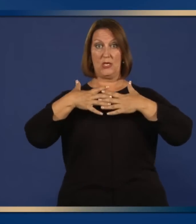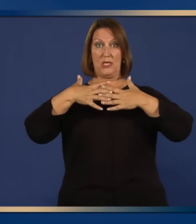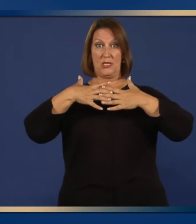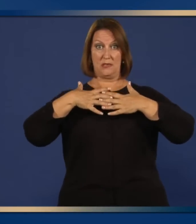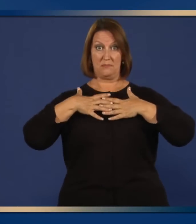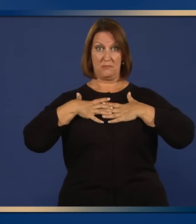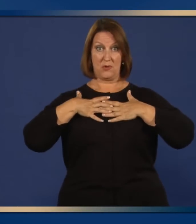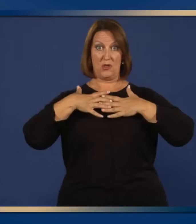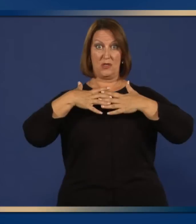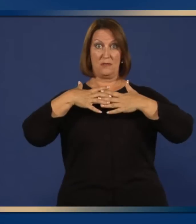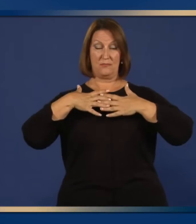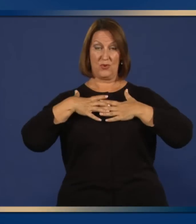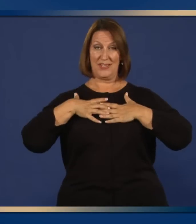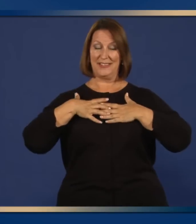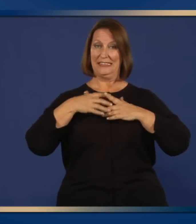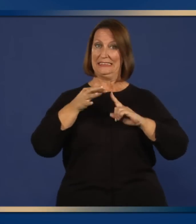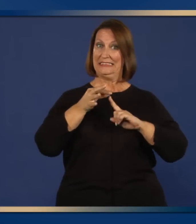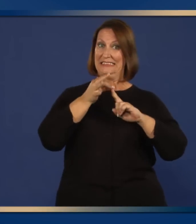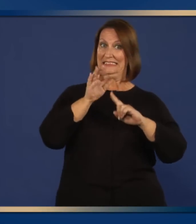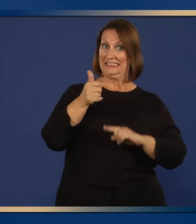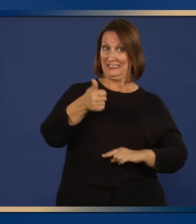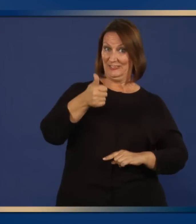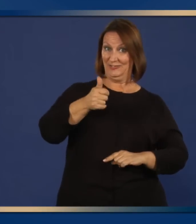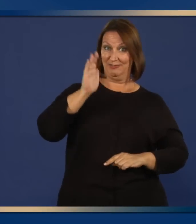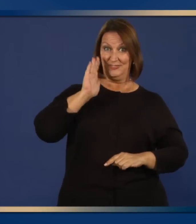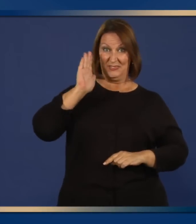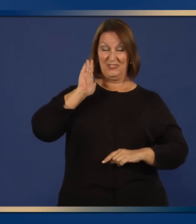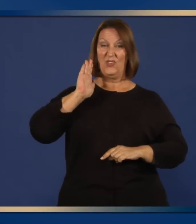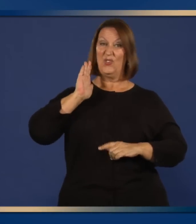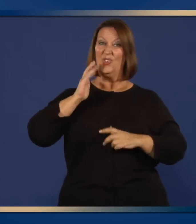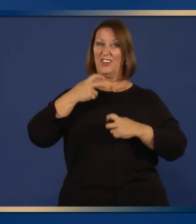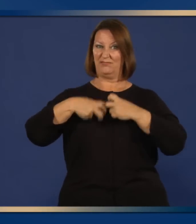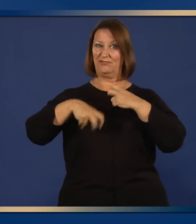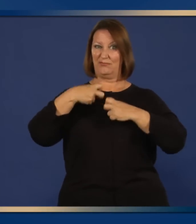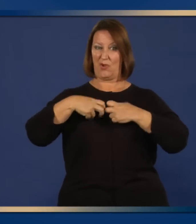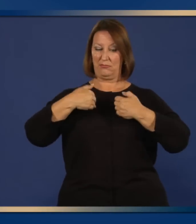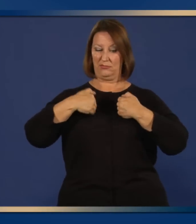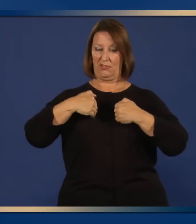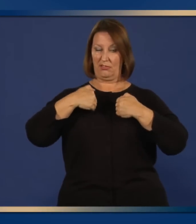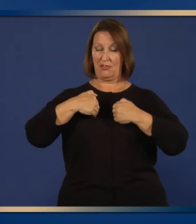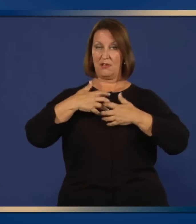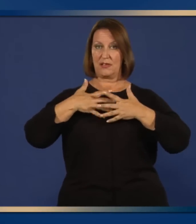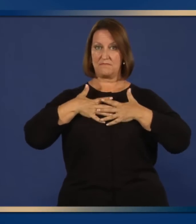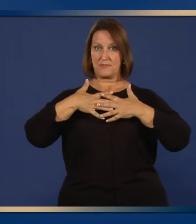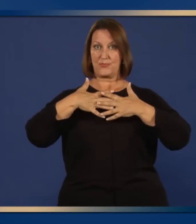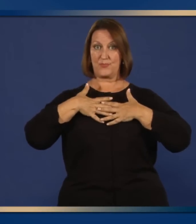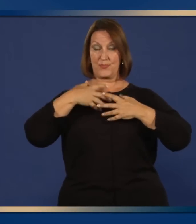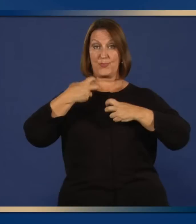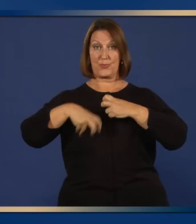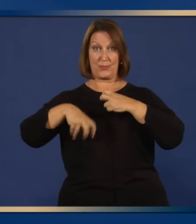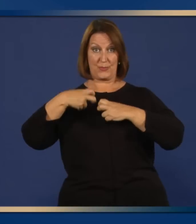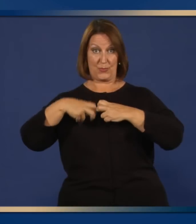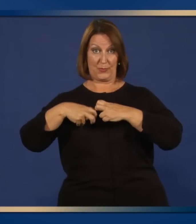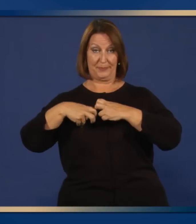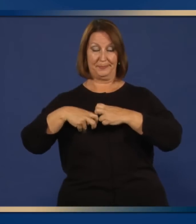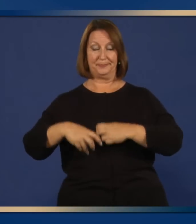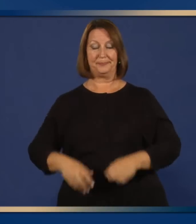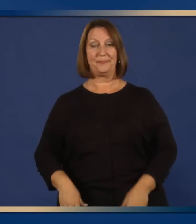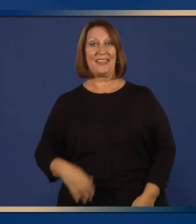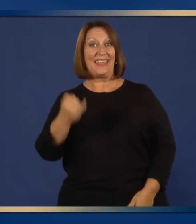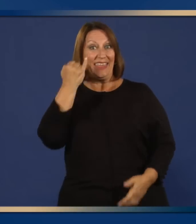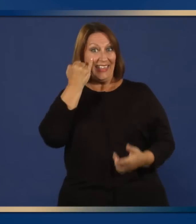antecedentes de problemas respiratorios subyacentes. Si los pacientes tienen mayor